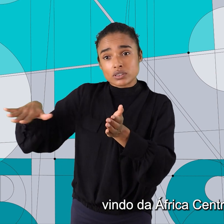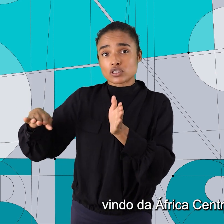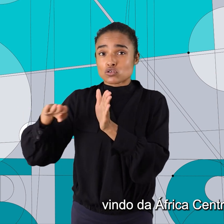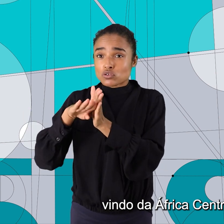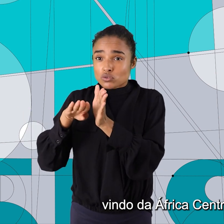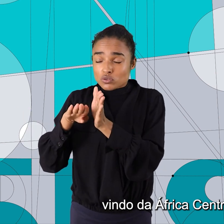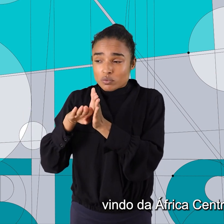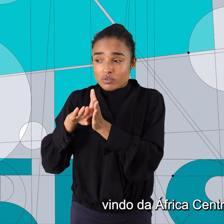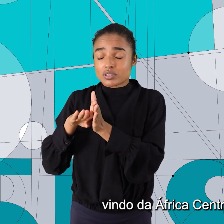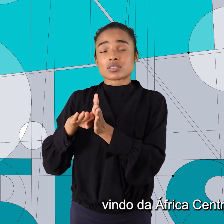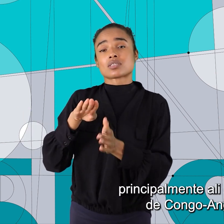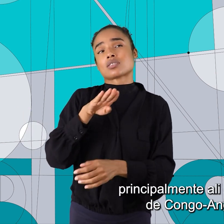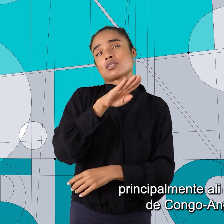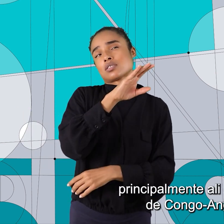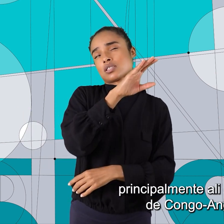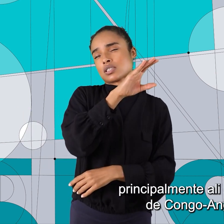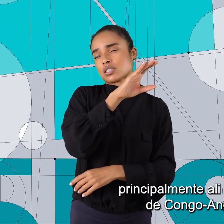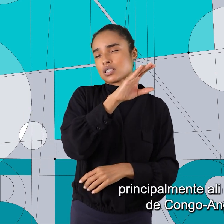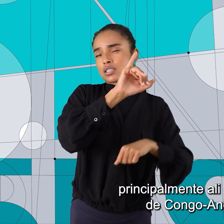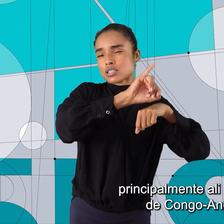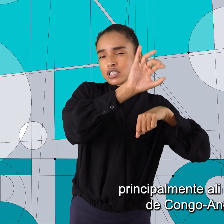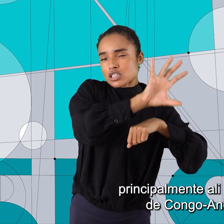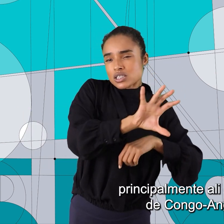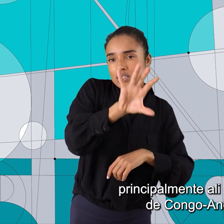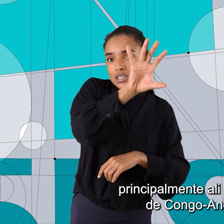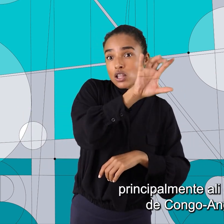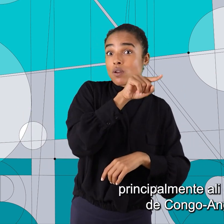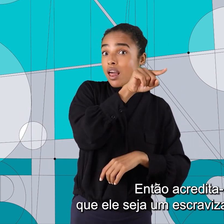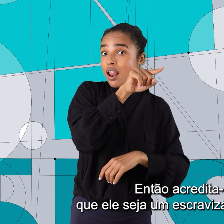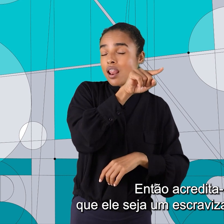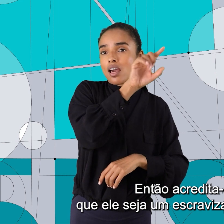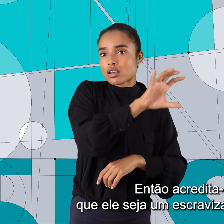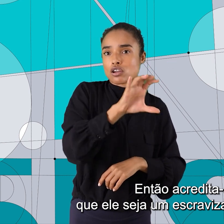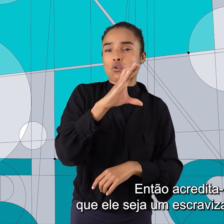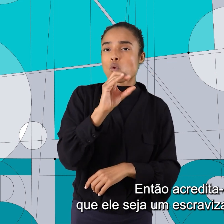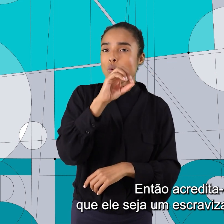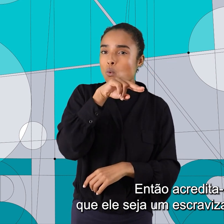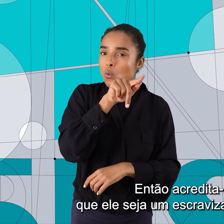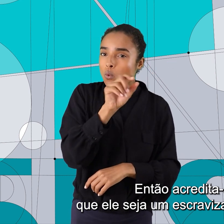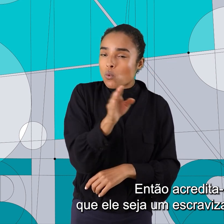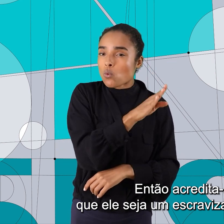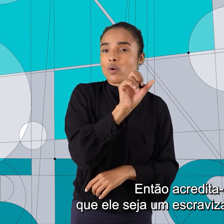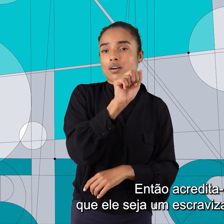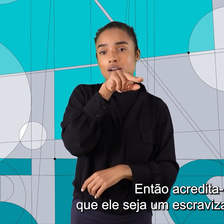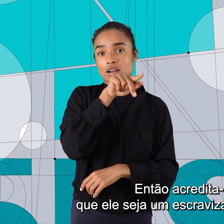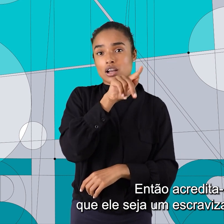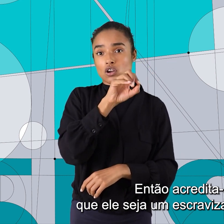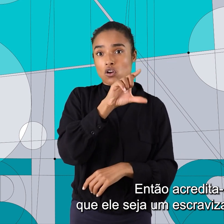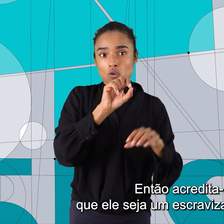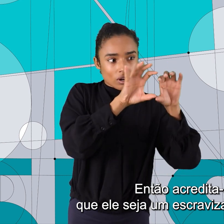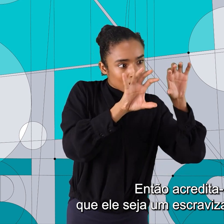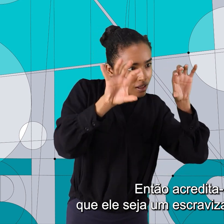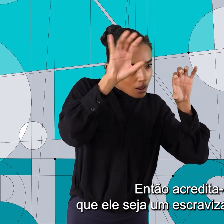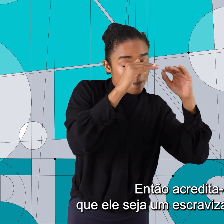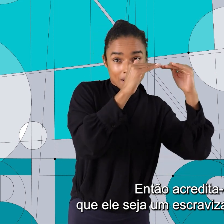vindo da África centro-ocidental, principalmente ali da região de Conga-Angola. Então, acredita-se que ele seja um